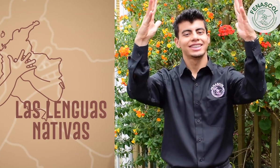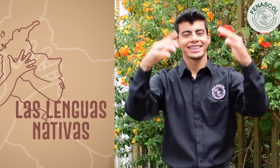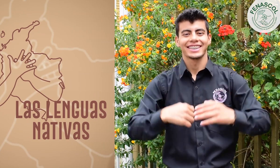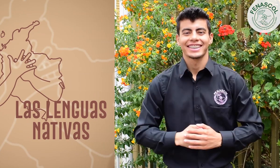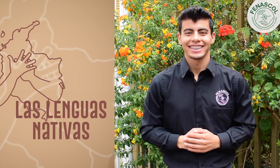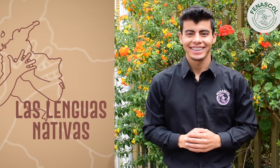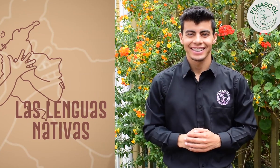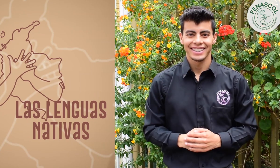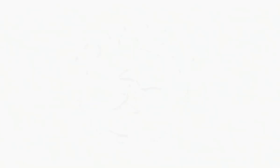las Lenguas Nativas.